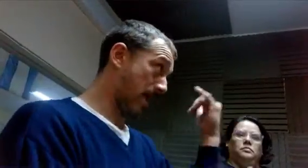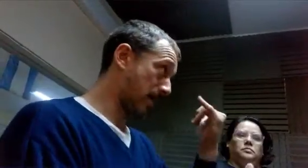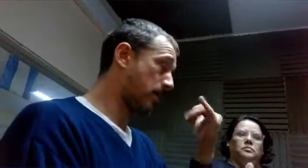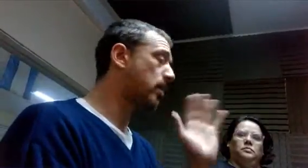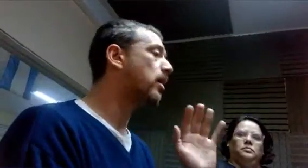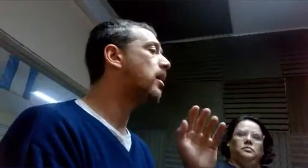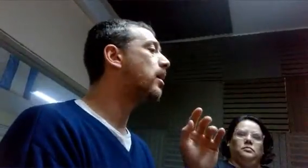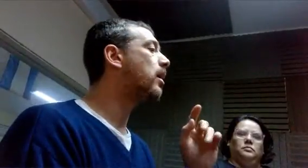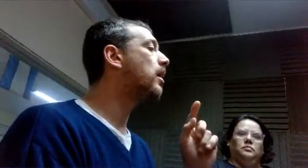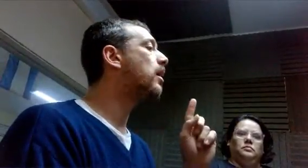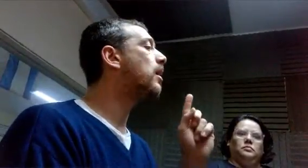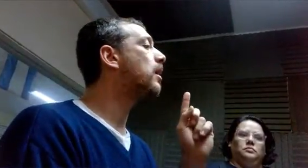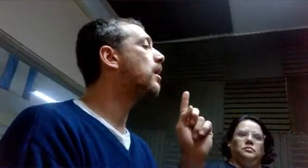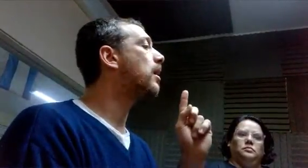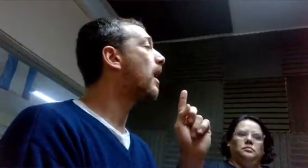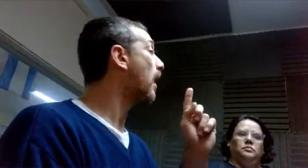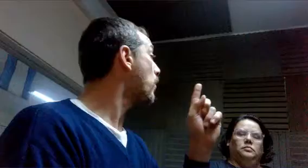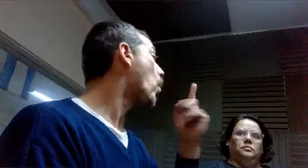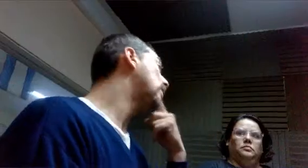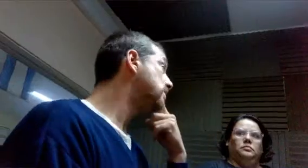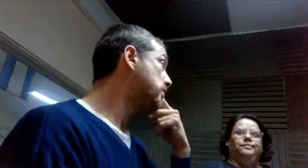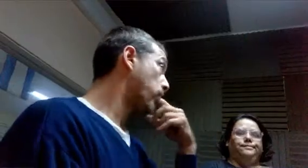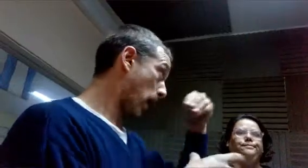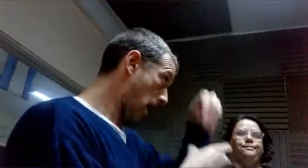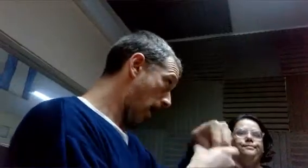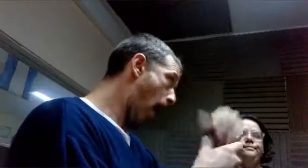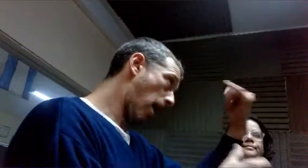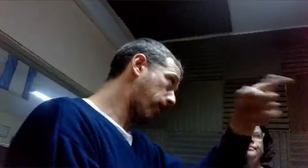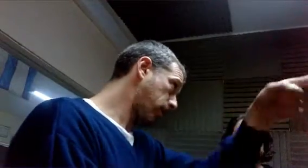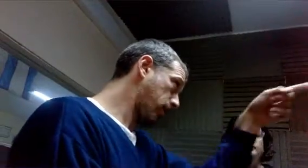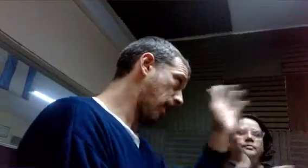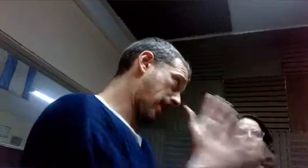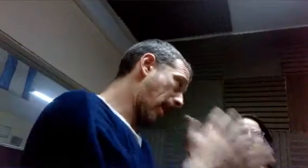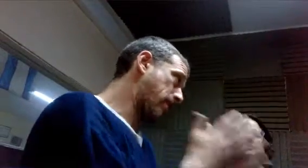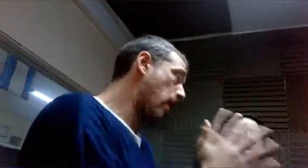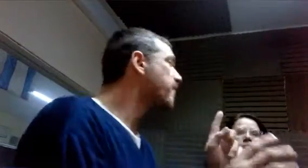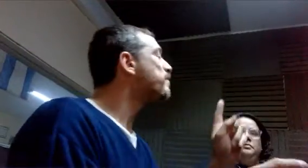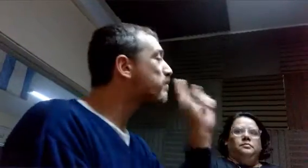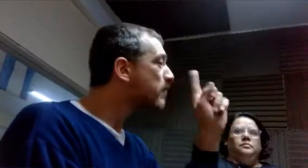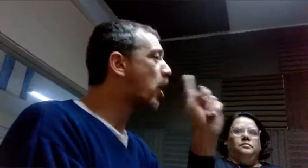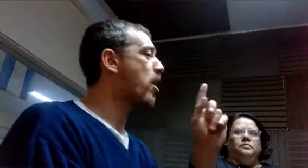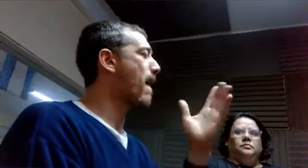Y hay otros lugares que son gratuitos, pero son más cortos. En la municipalidad, en algunas municipalidades hay.